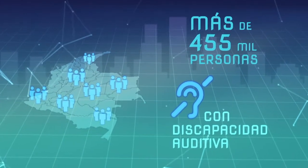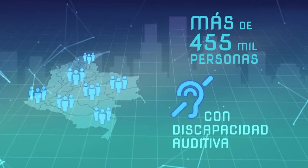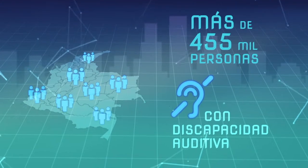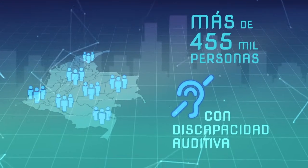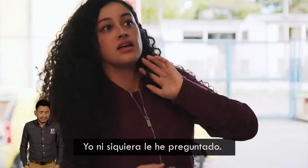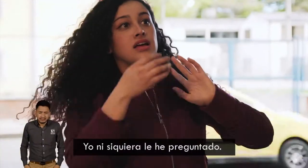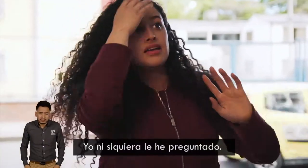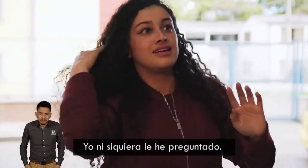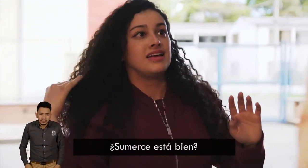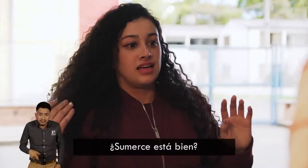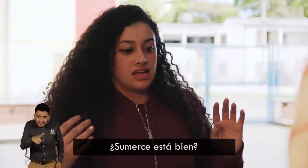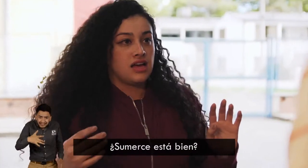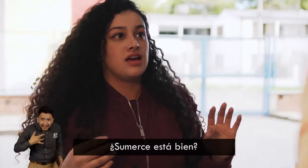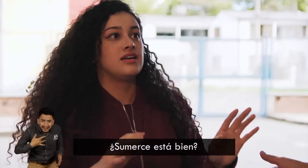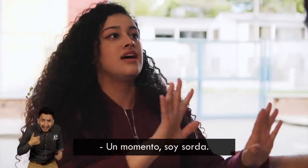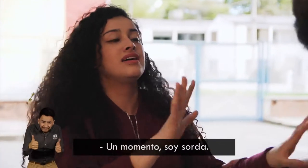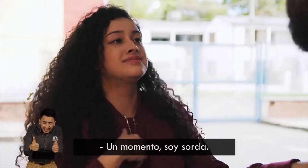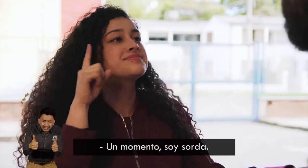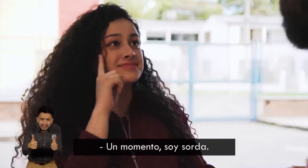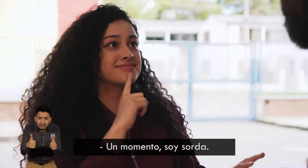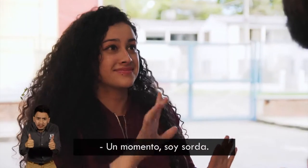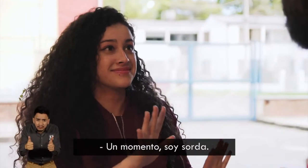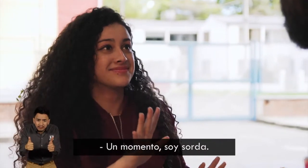auditiva. No siquiera le he preguntado a su merced si está bien.